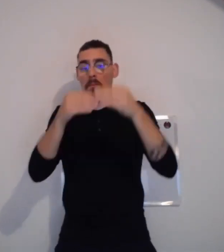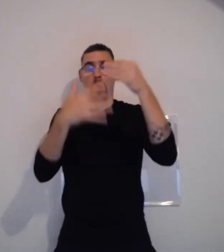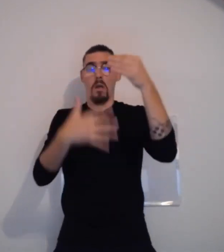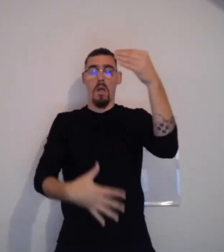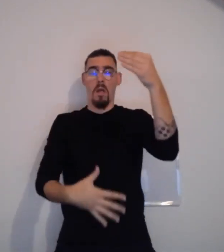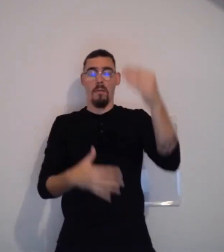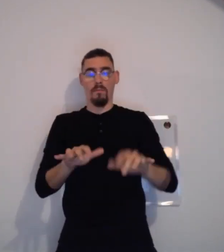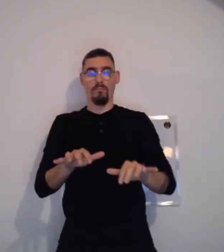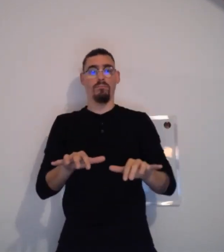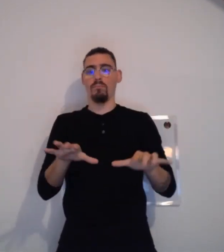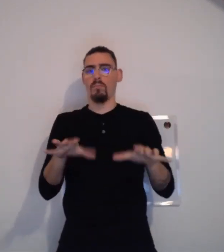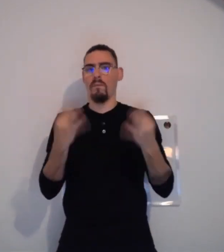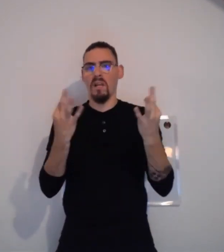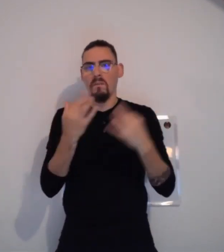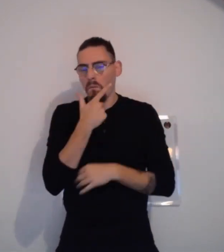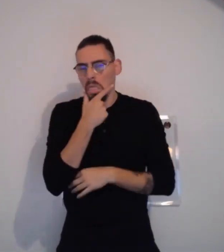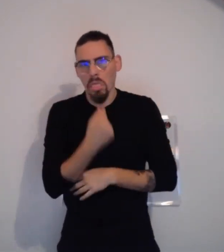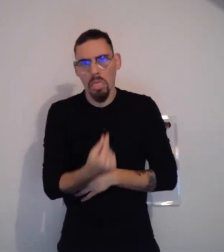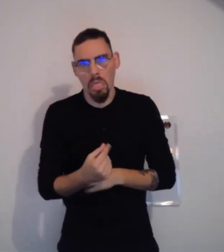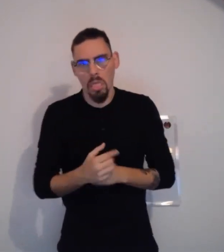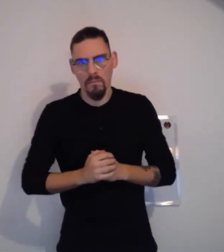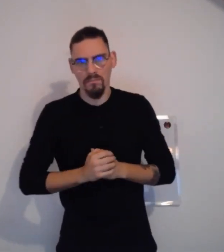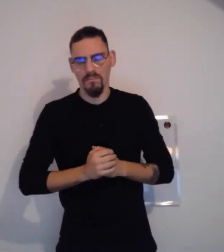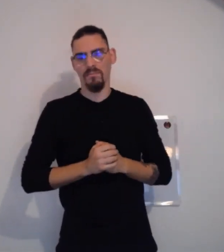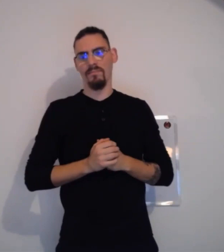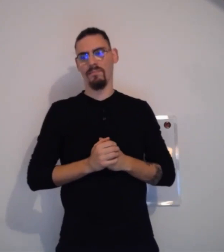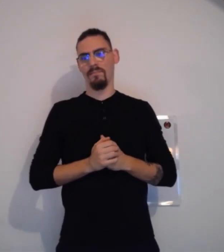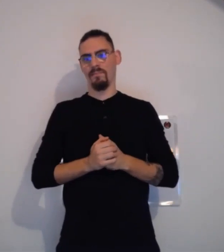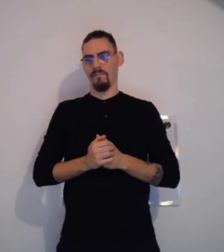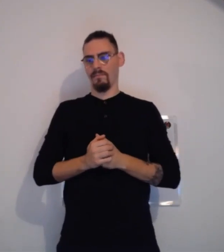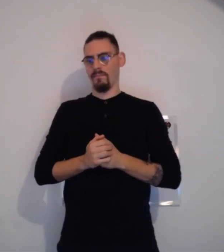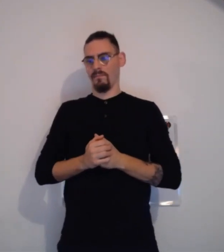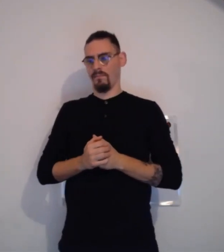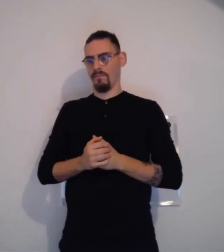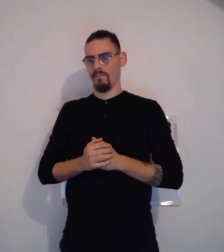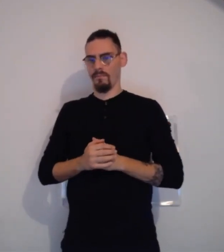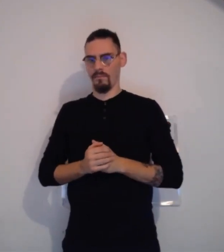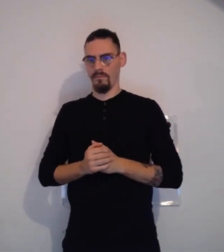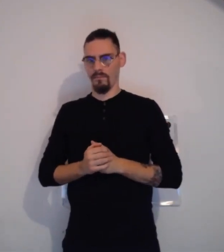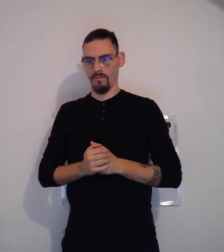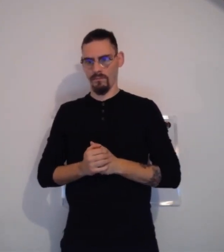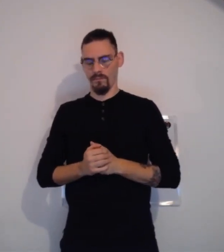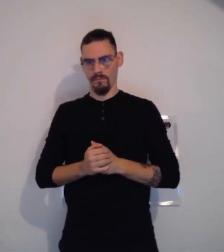formation langue des signes. Et vous allez trouver assez facilement un centre près de chez vous.